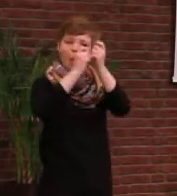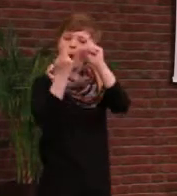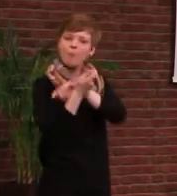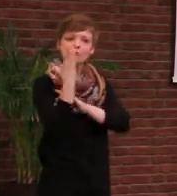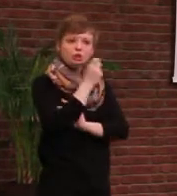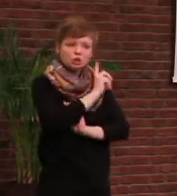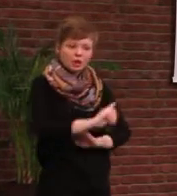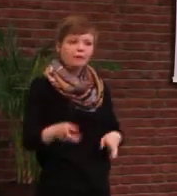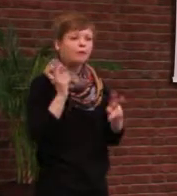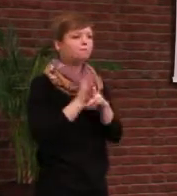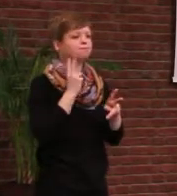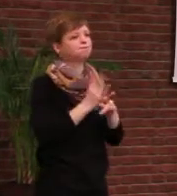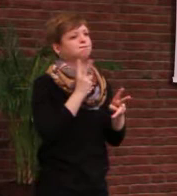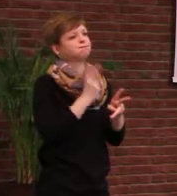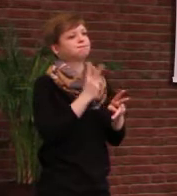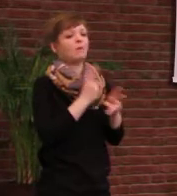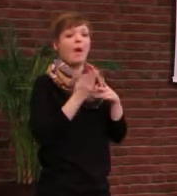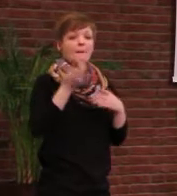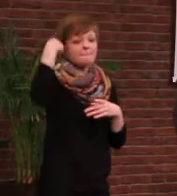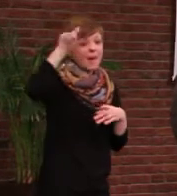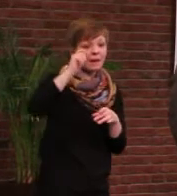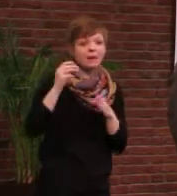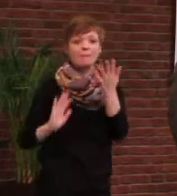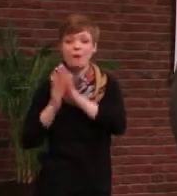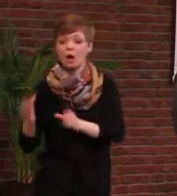Energiestrategie für Berlin und Brandenburg zu verabschieden.